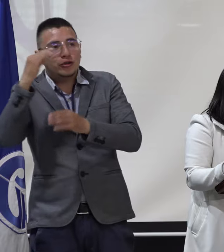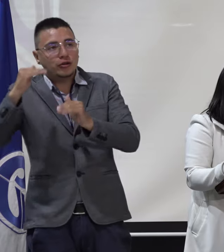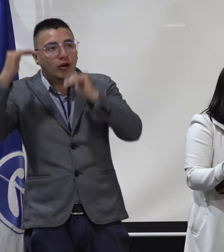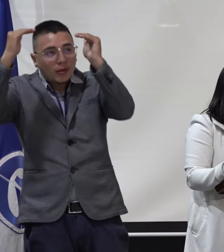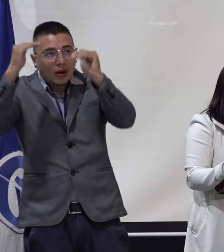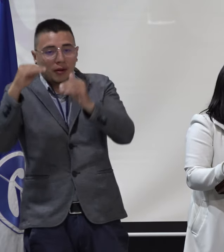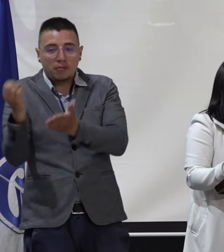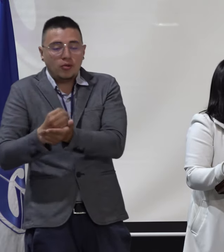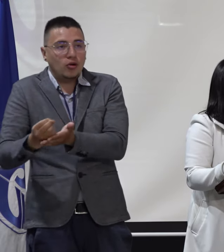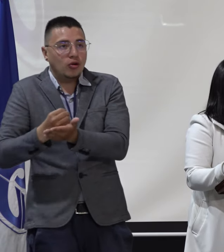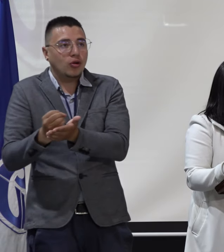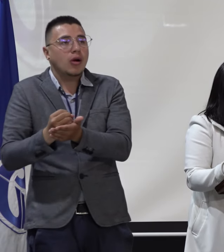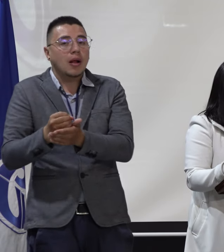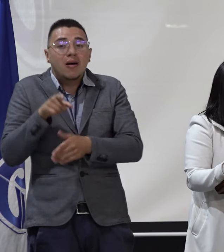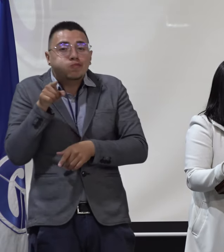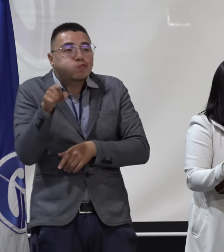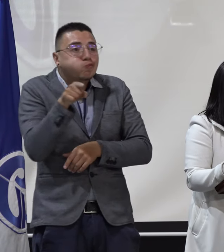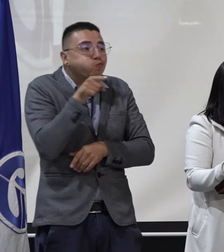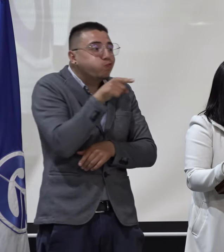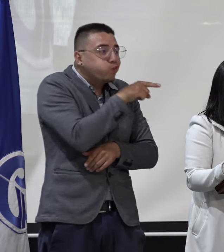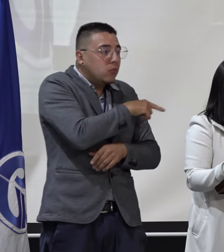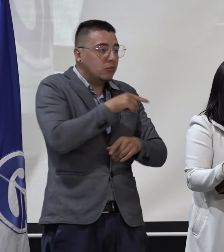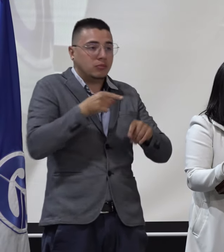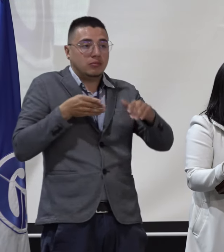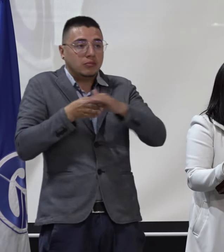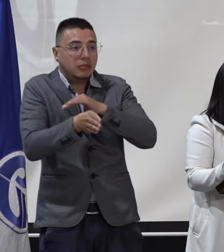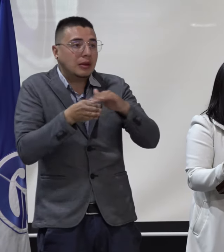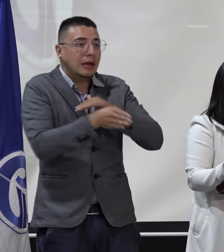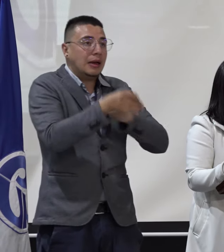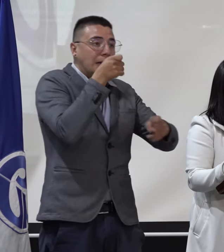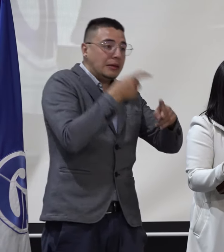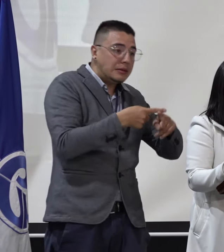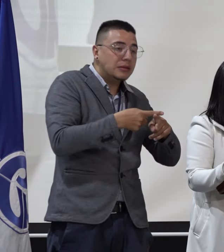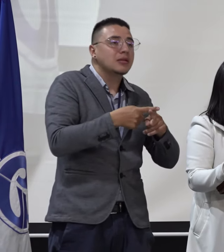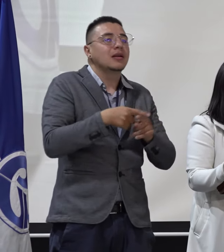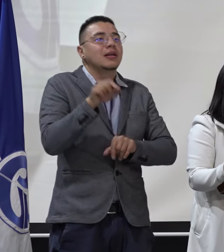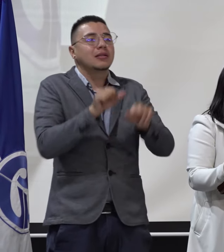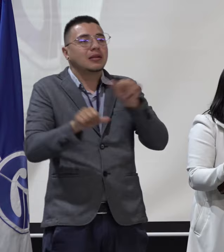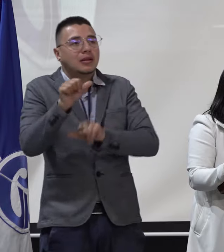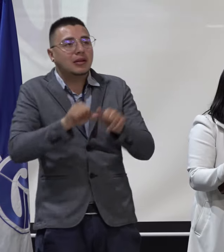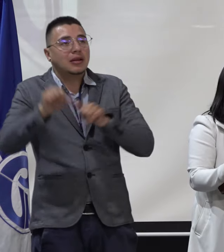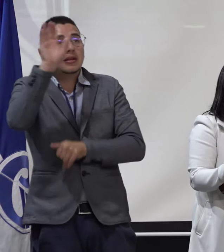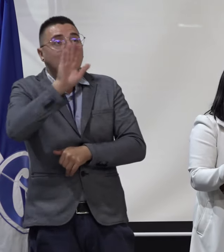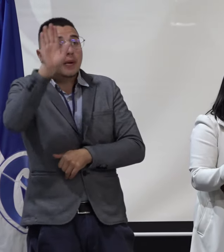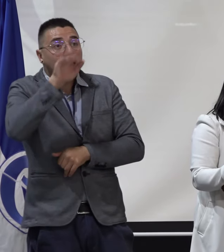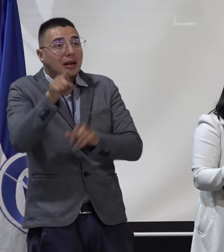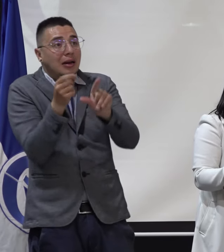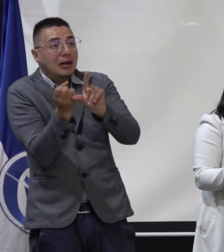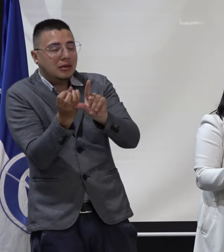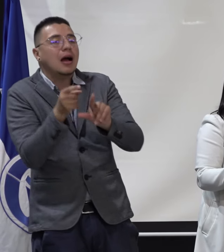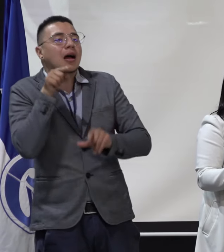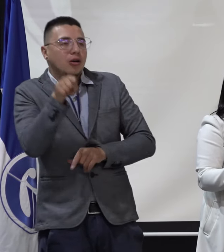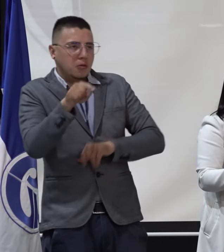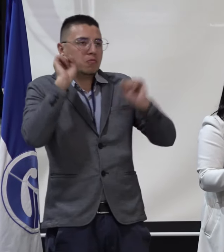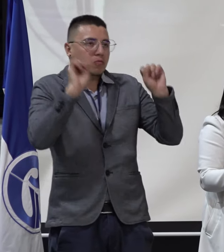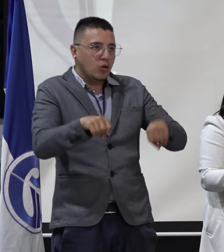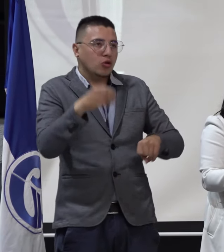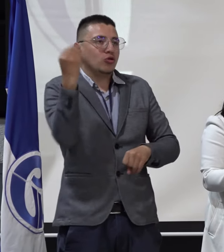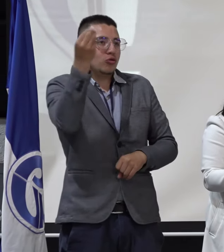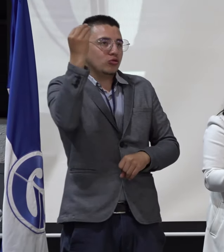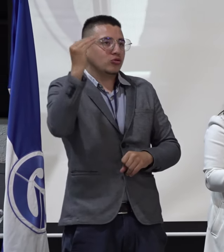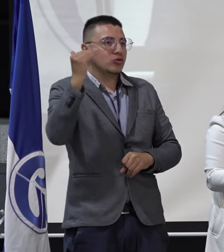representante de Biología y aquellos egresados que hagan parte del Departamento de Química podían votar por Consejo Superior y